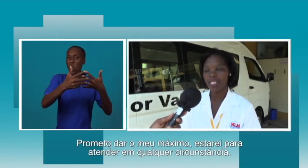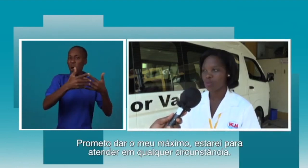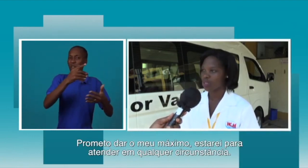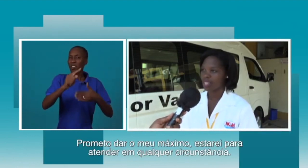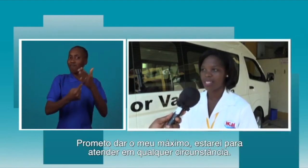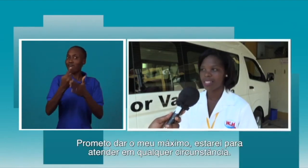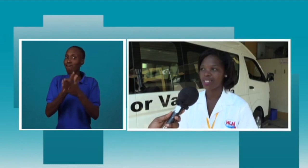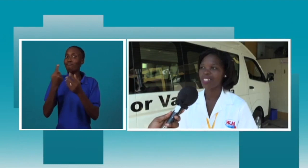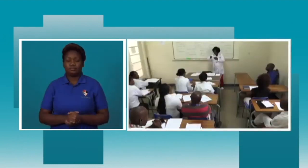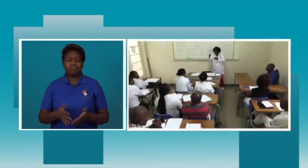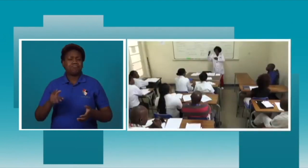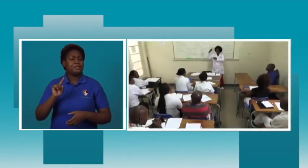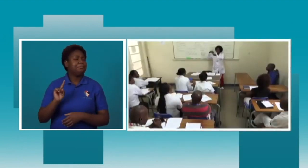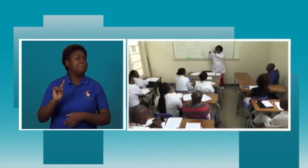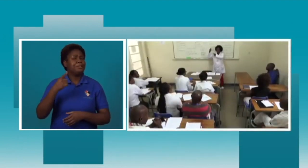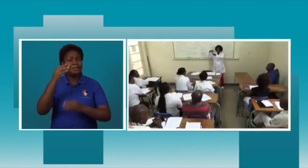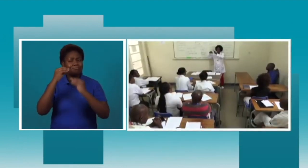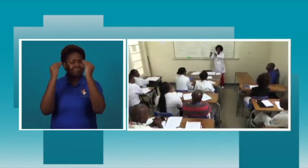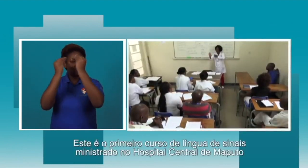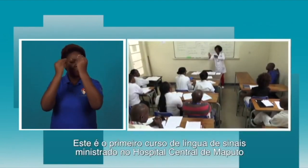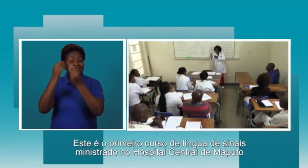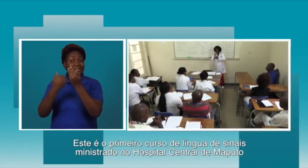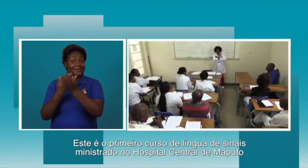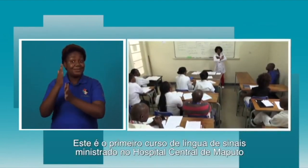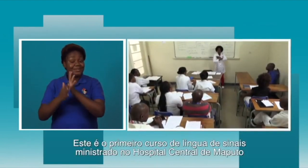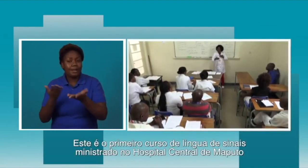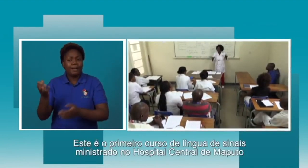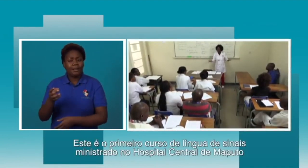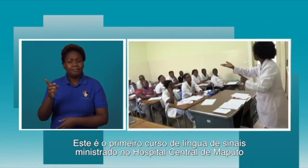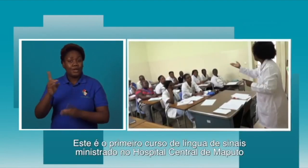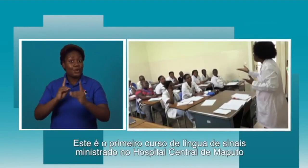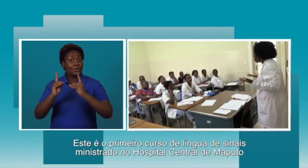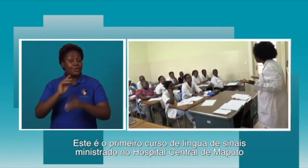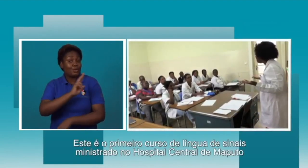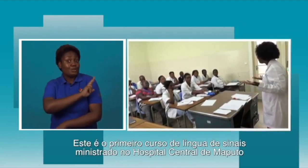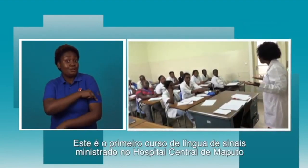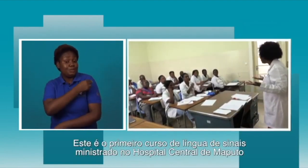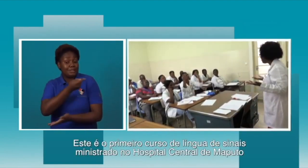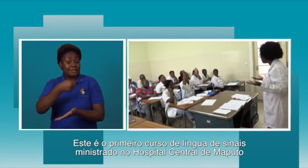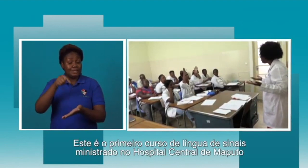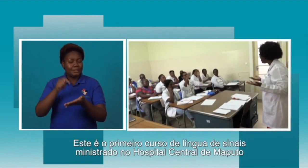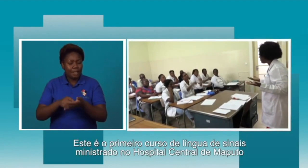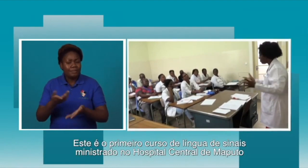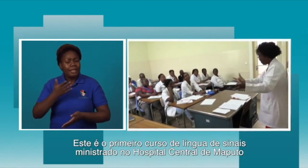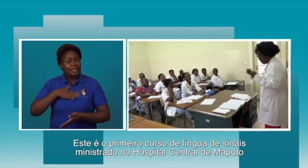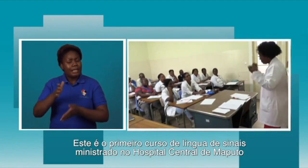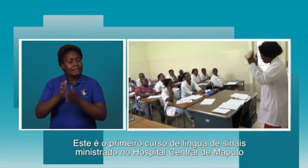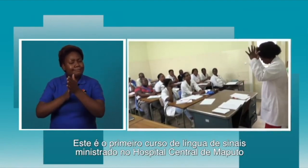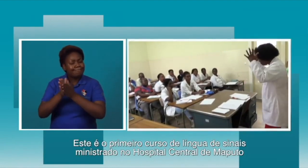circunstância. Este é o primeiro curso de língua de sinais ministrado no Hospital Central de Maputo